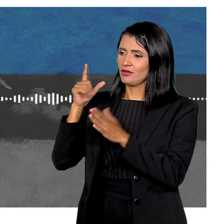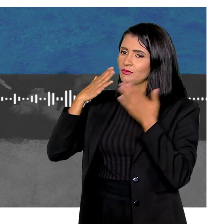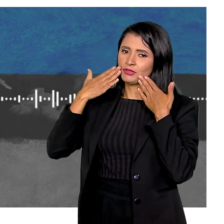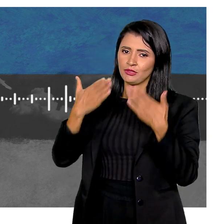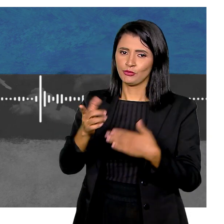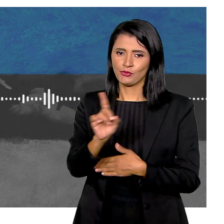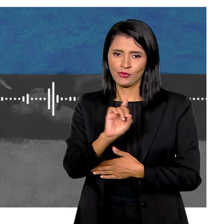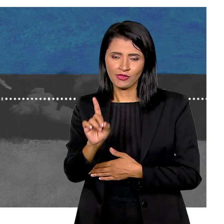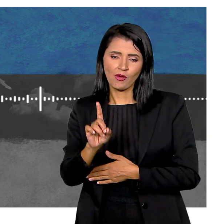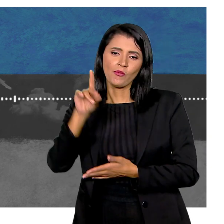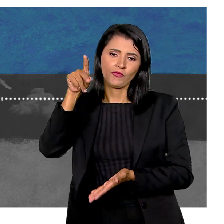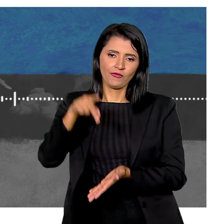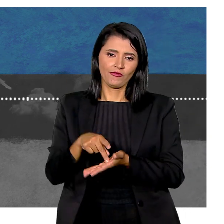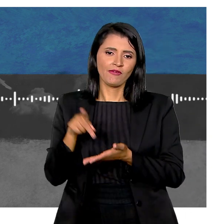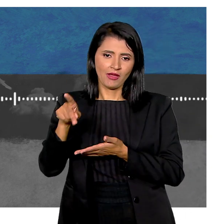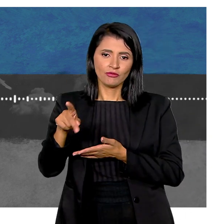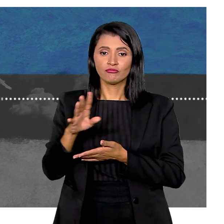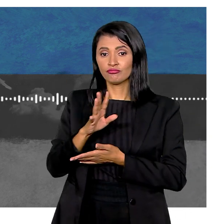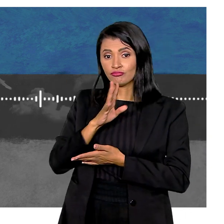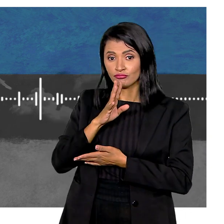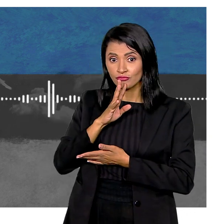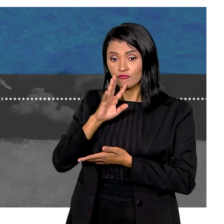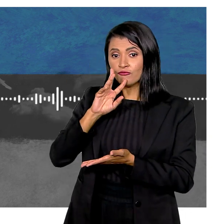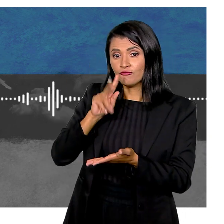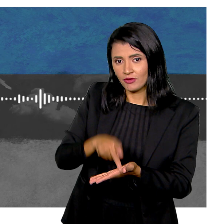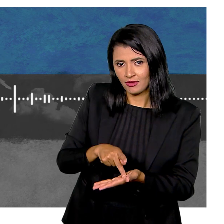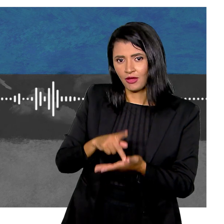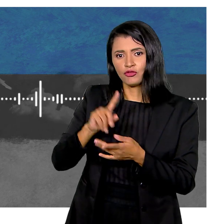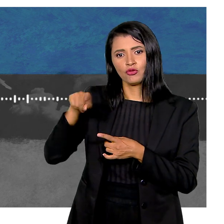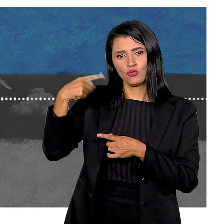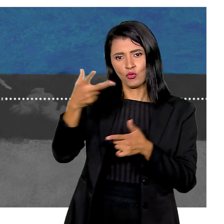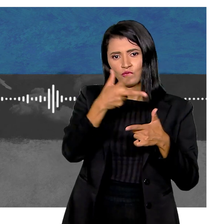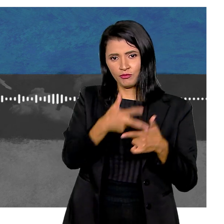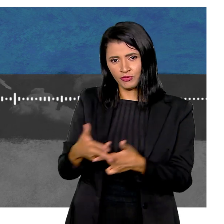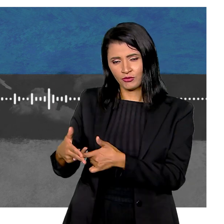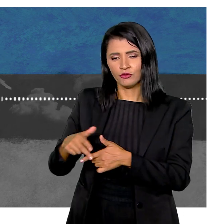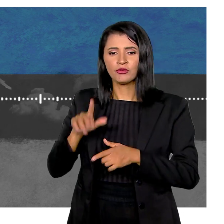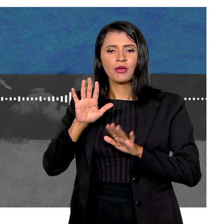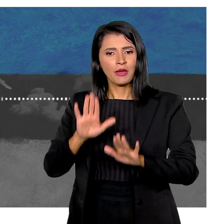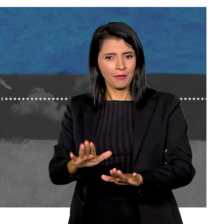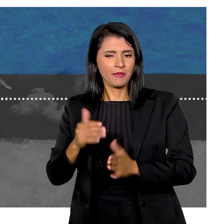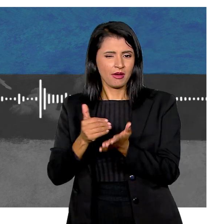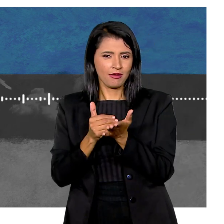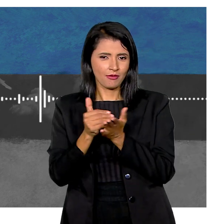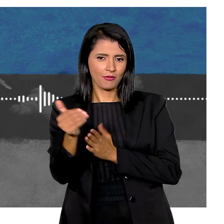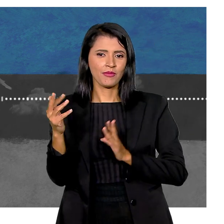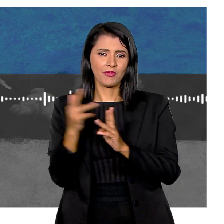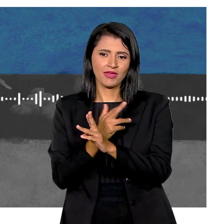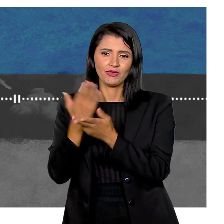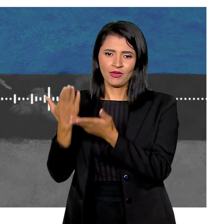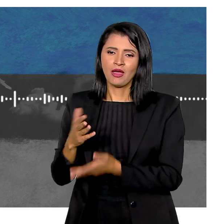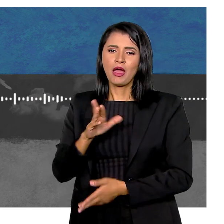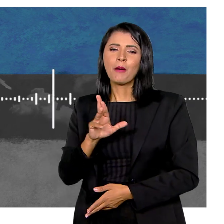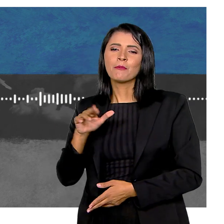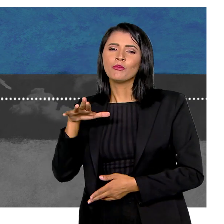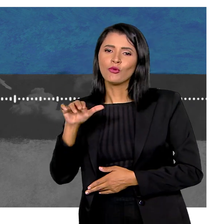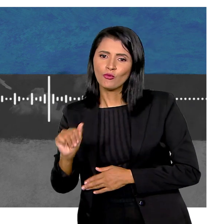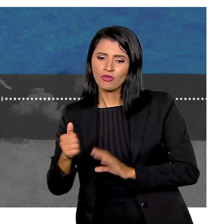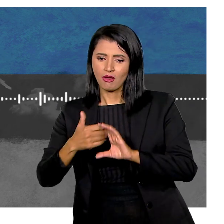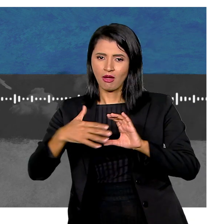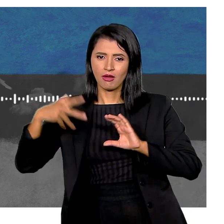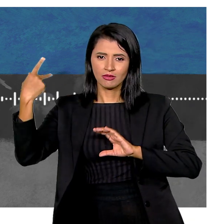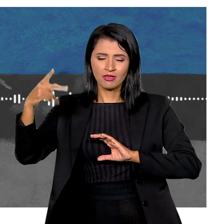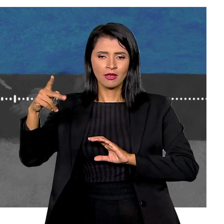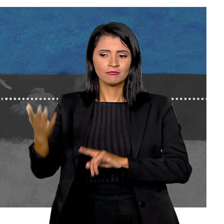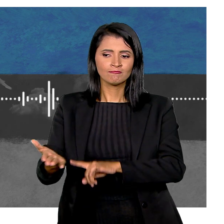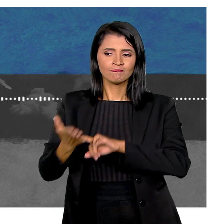gente não apresentou ela Lá no comecinho E de fato Só a conheceremos mesmo No próximo episódio Mas o início da relação da Bruna Com